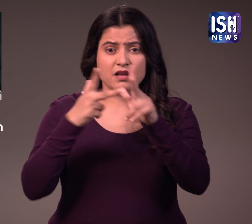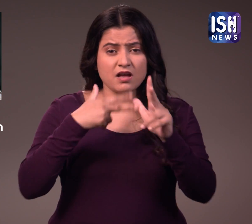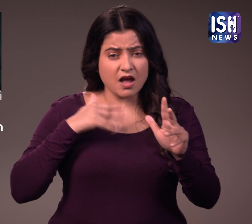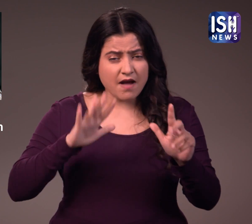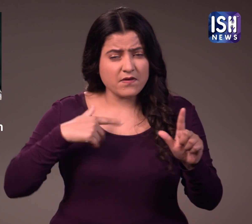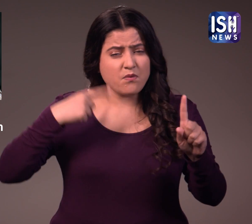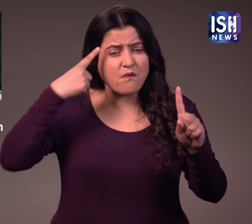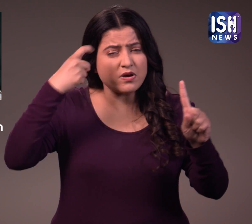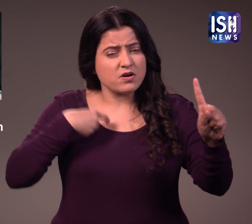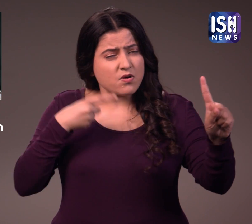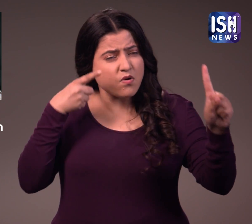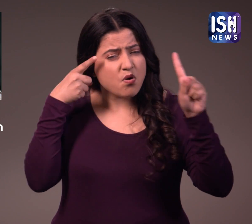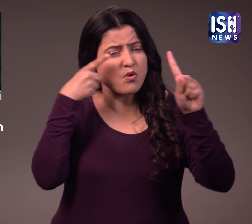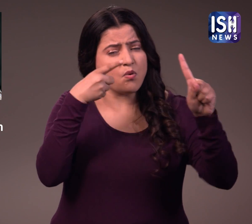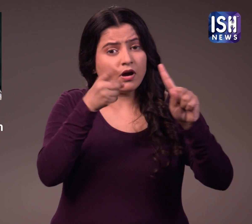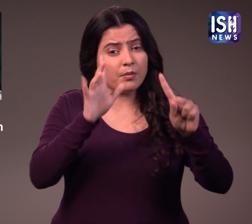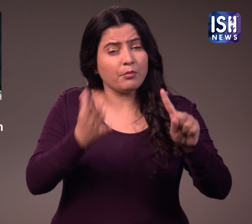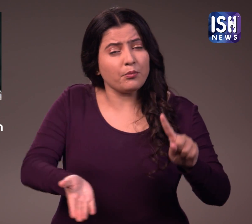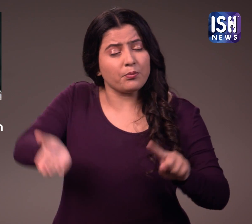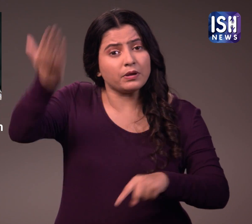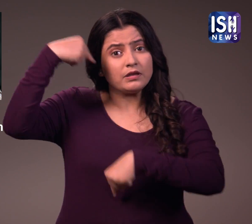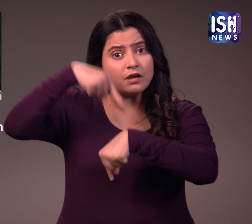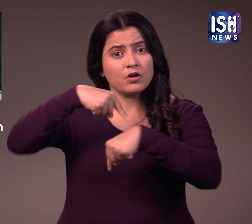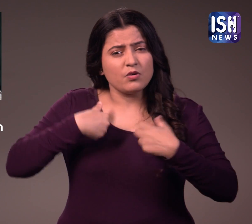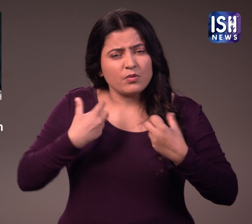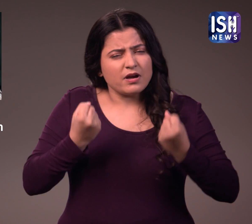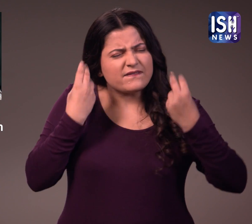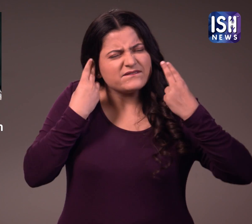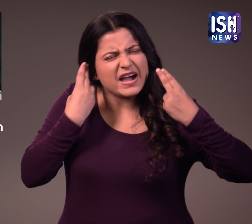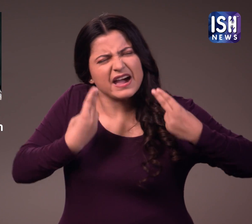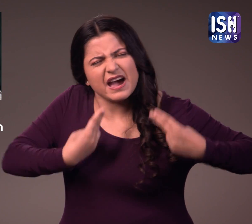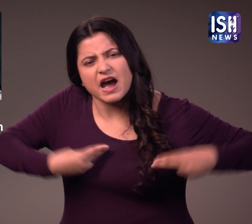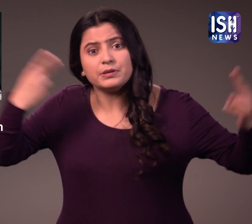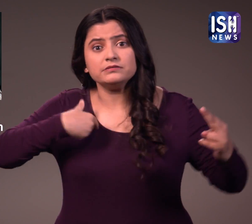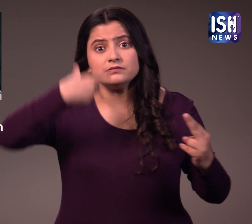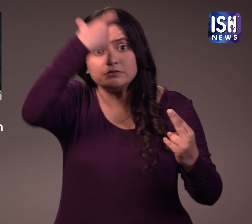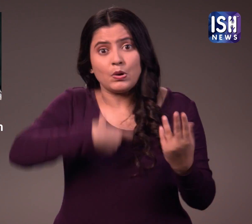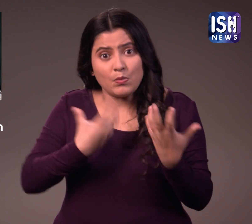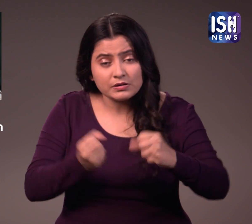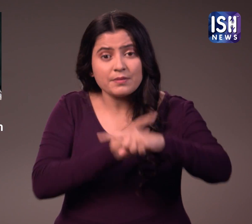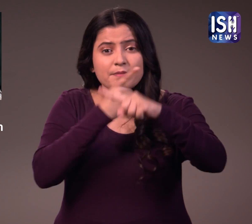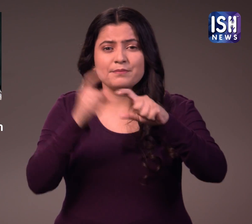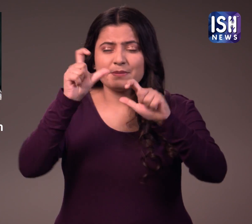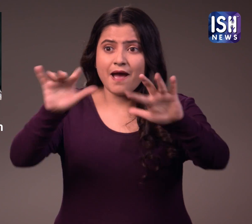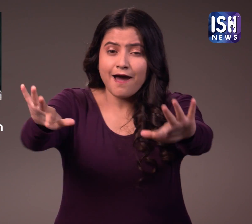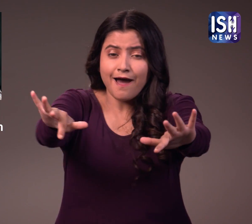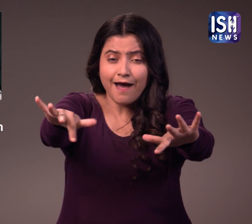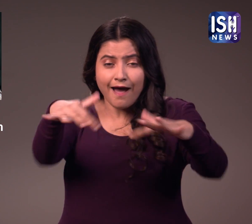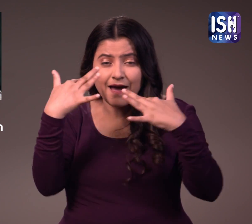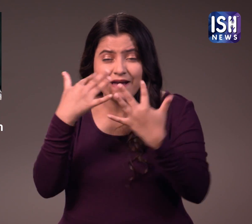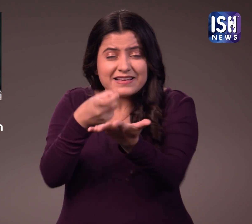अभिनेता ने कहा कि उन्होंने प्रसिद्धी और प्रशंशकों को उनसे प्यार करने का सपना देखा था